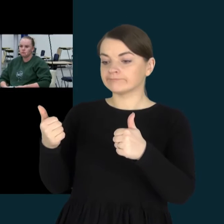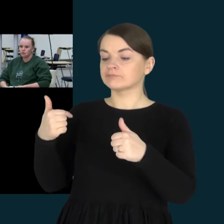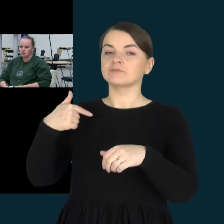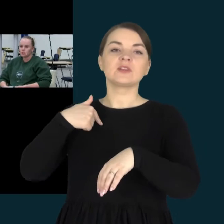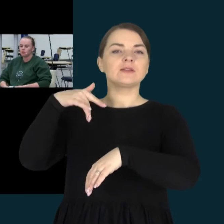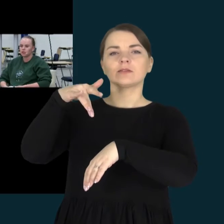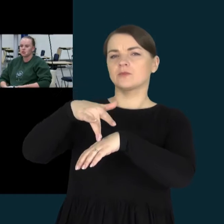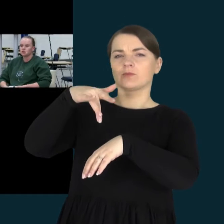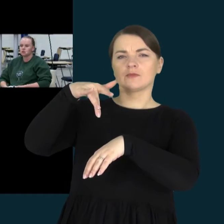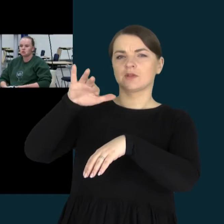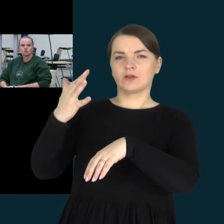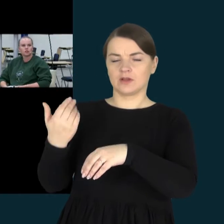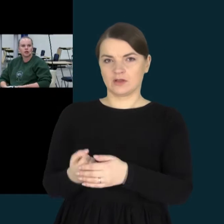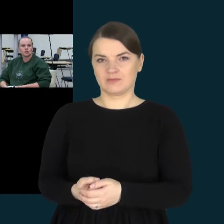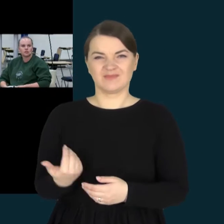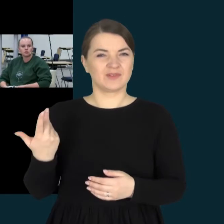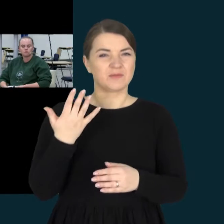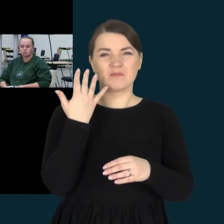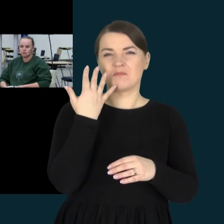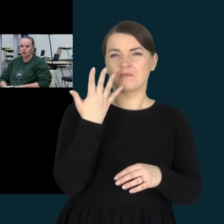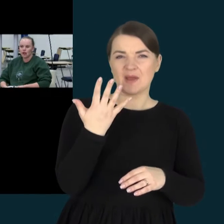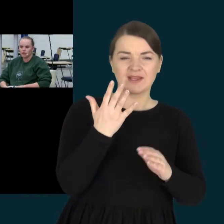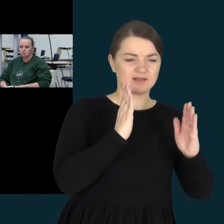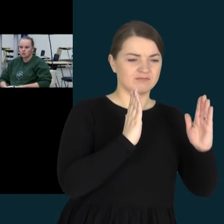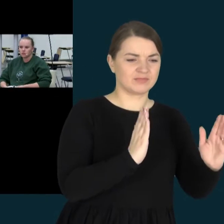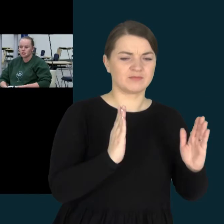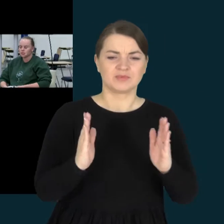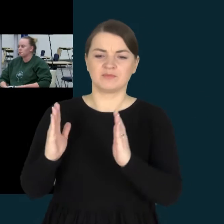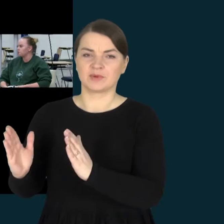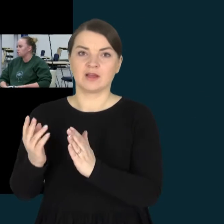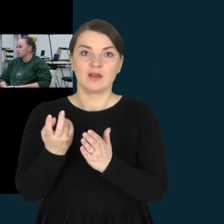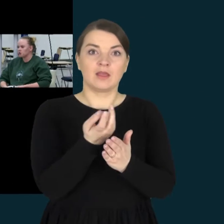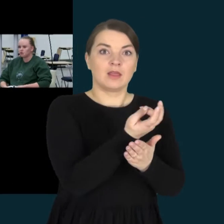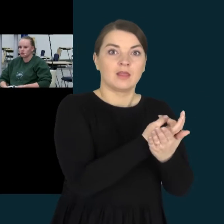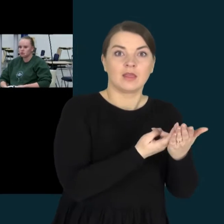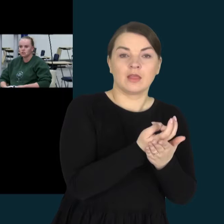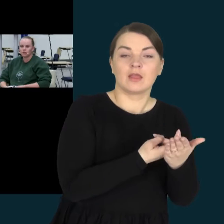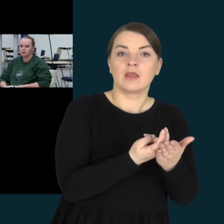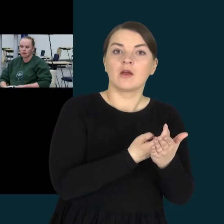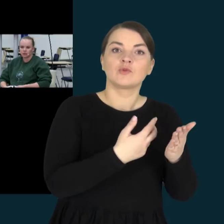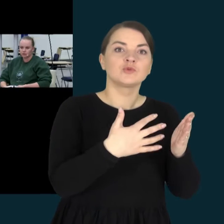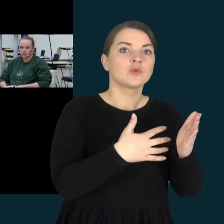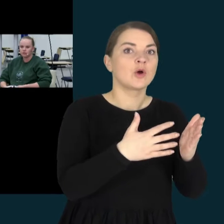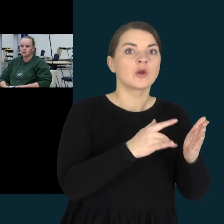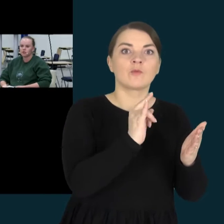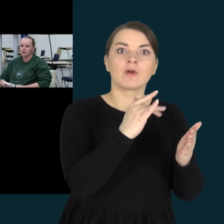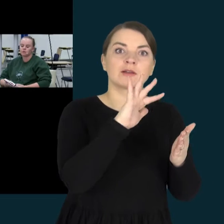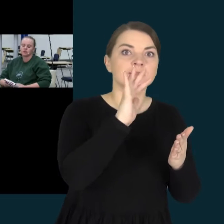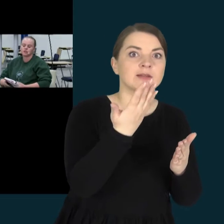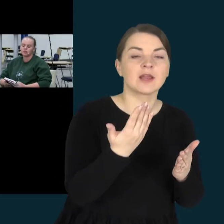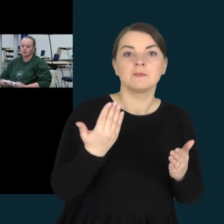Išgyvenau visas penkias skausmo stadijas. Buvo nerimas, kas gi bus su mano vaiku, kaip gi man gyventi ir ką gi man daryti,